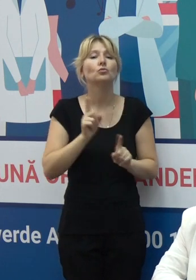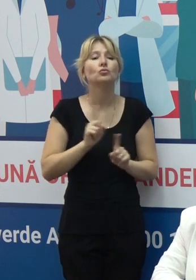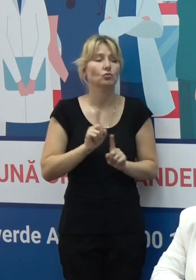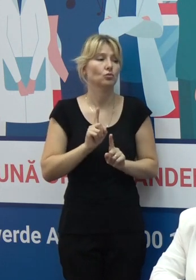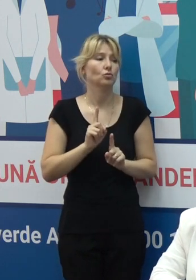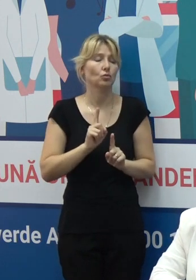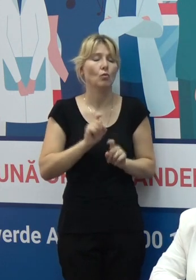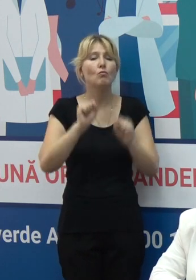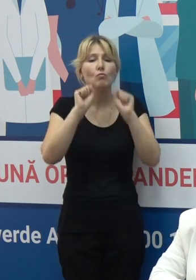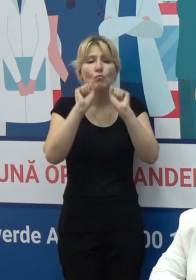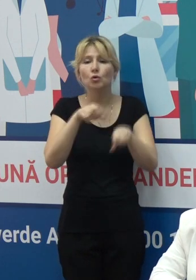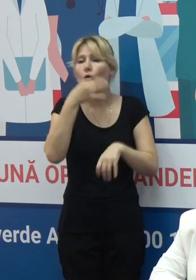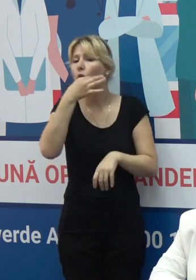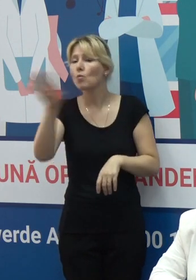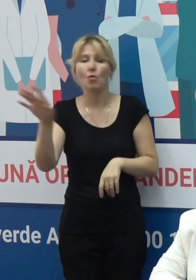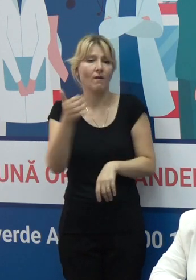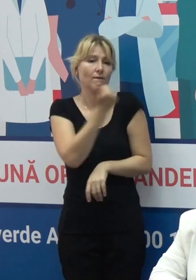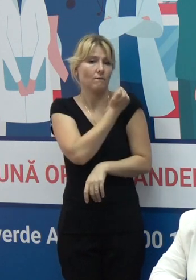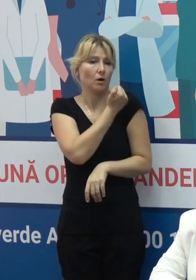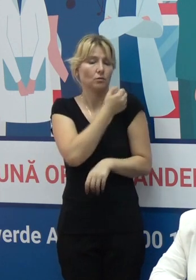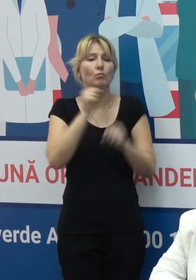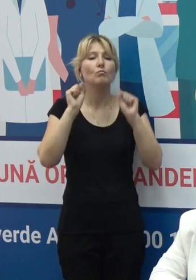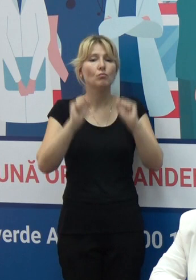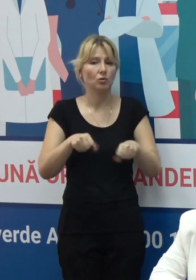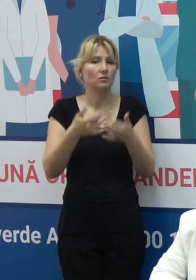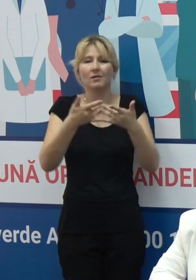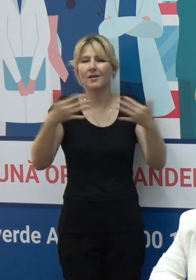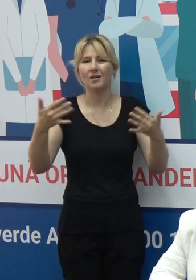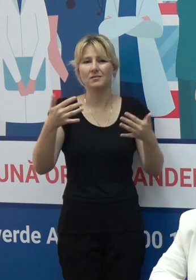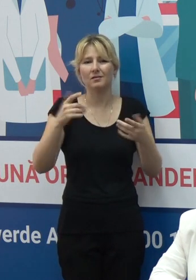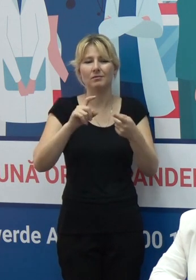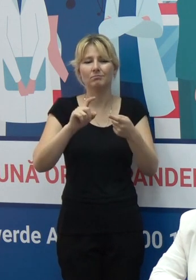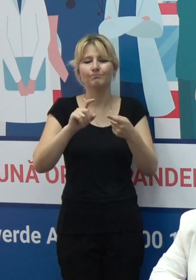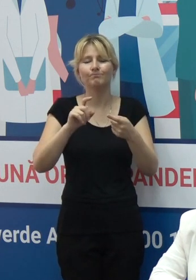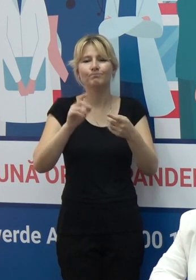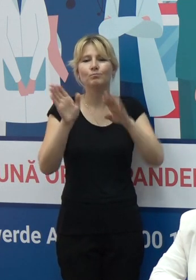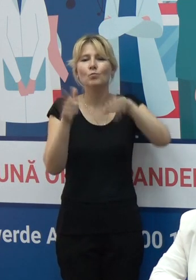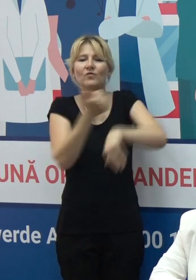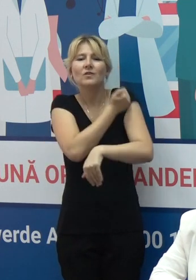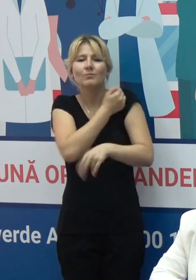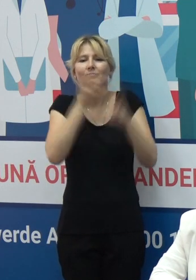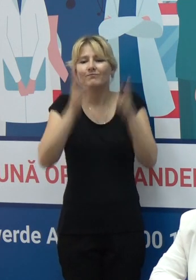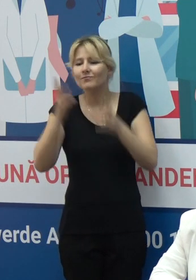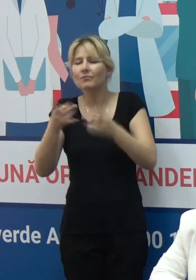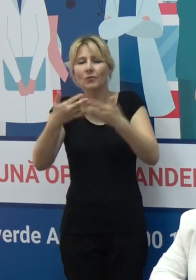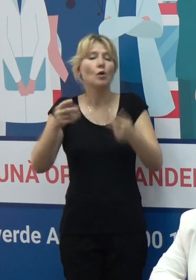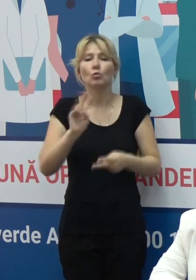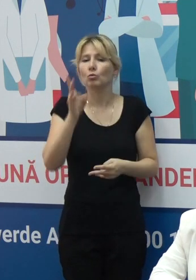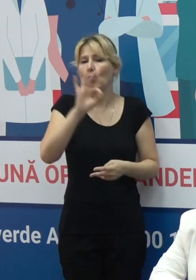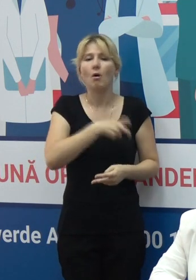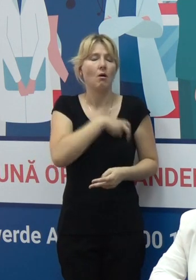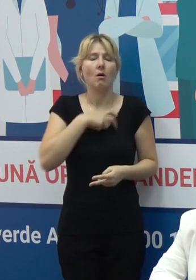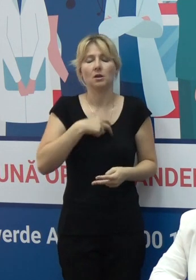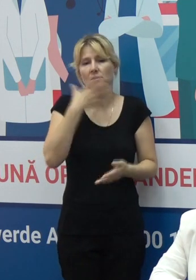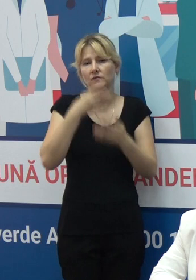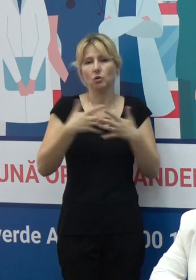poate fi asociat cu anumite efecte adverse, dar care nu prezintă careva risc pentru sănătate.